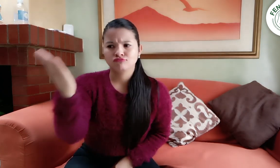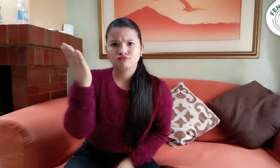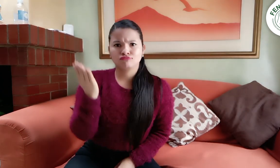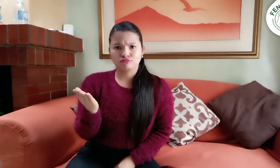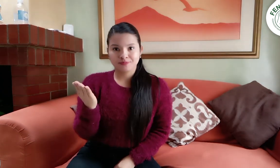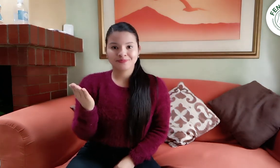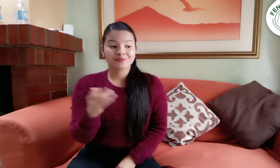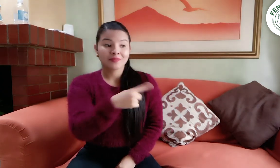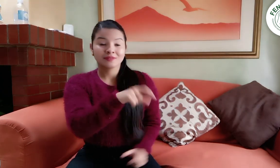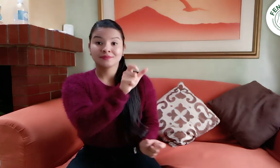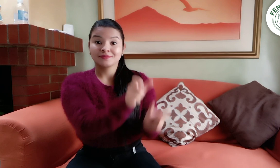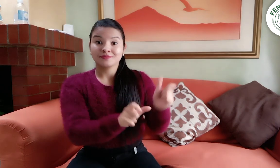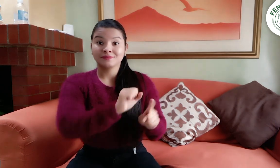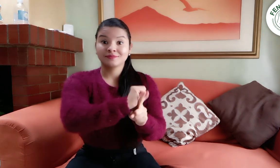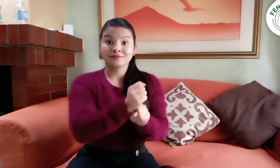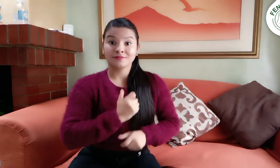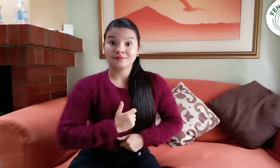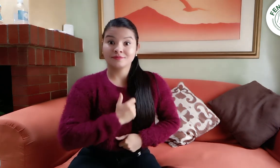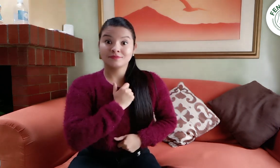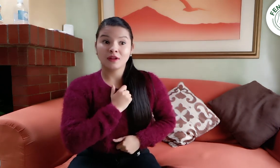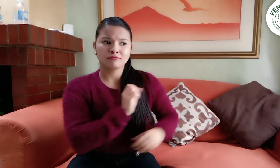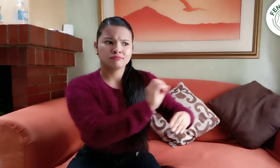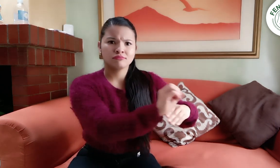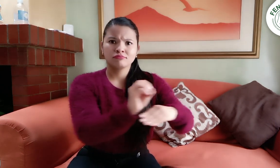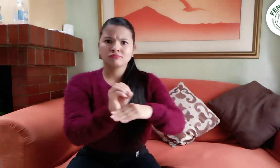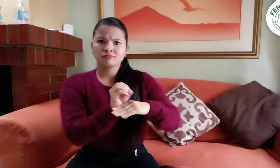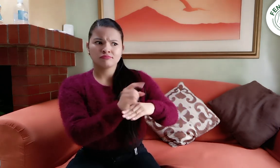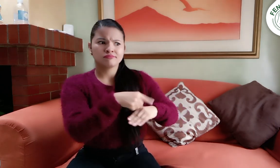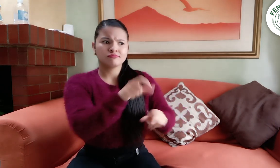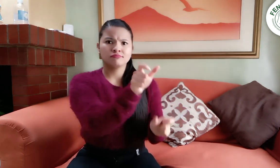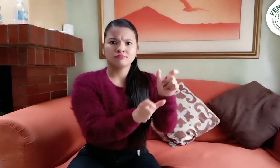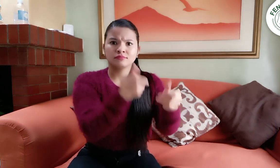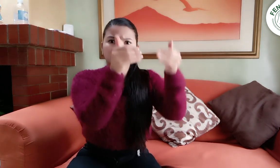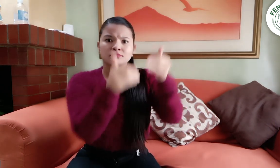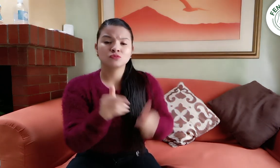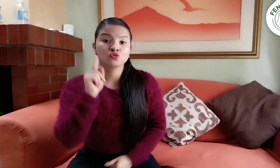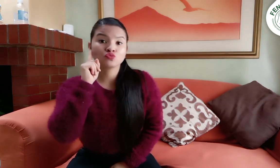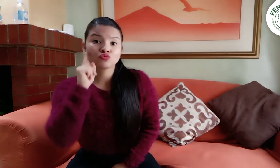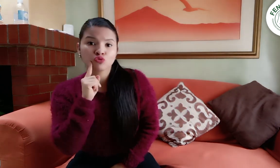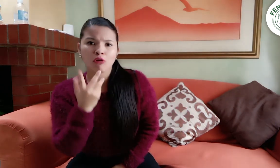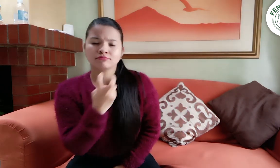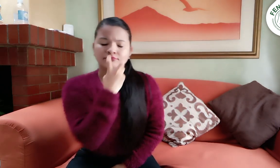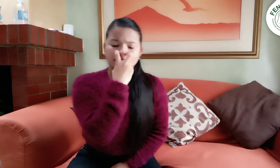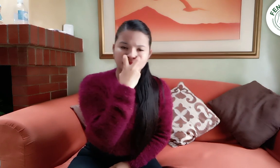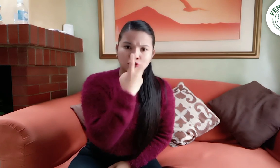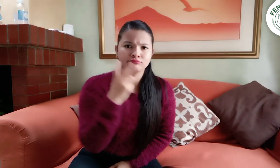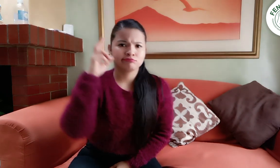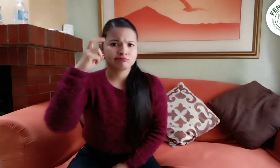el Gobierno Nacional de Colombia como la sociedad civil compuesta por organizaciones de personas con discapacidad rinde un informe a la